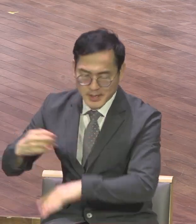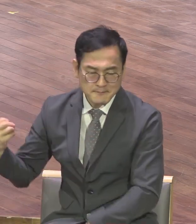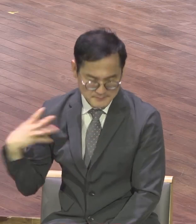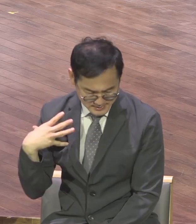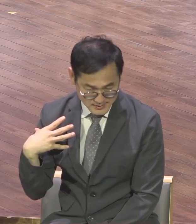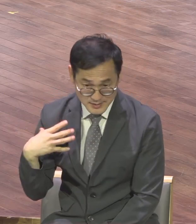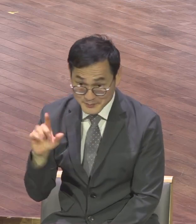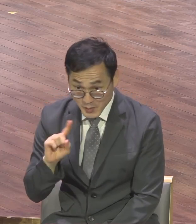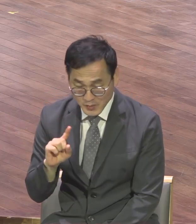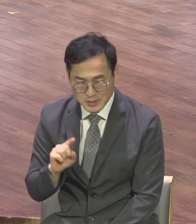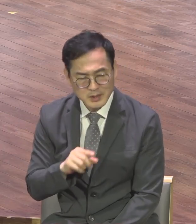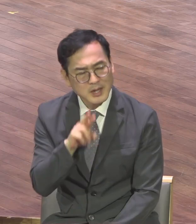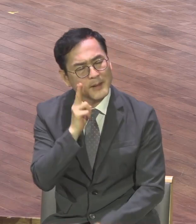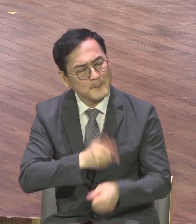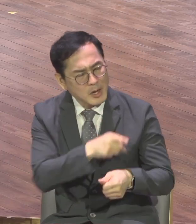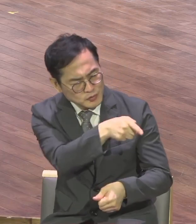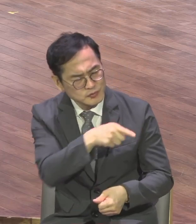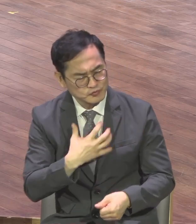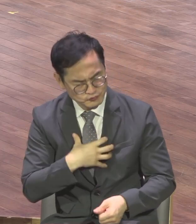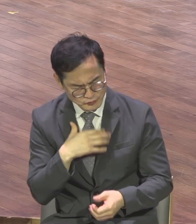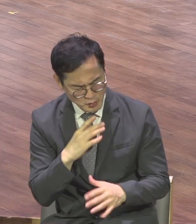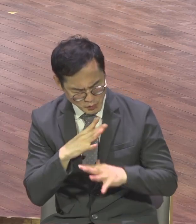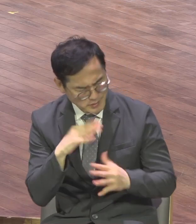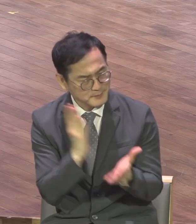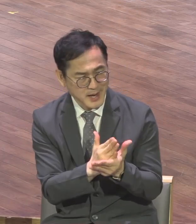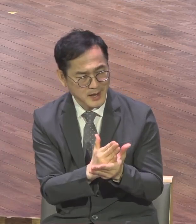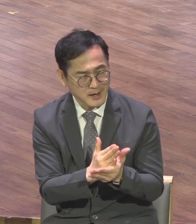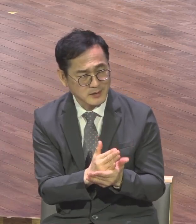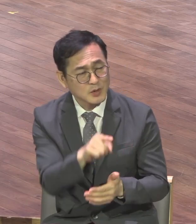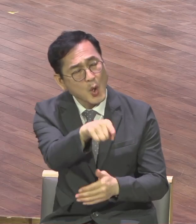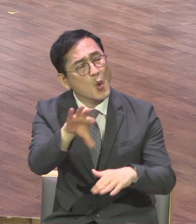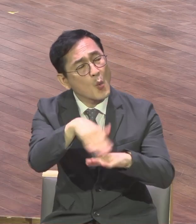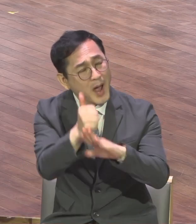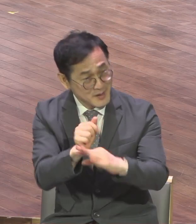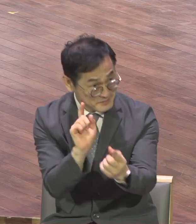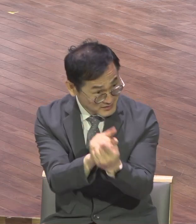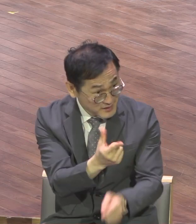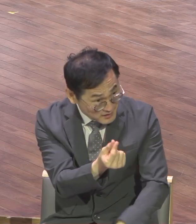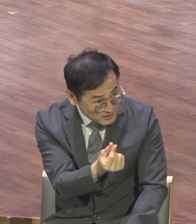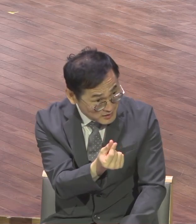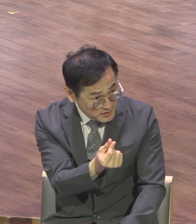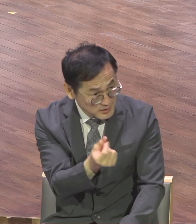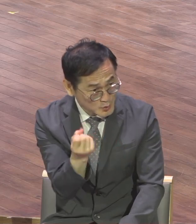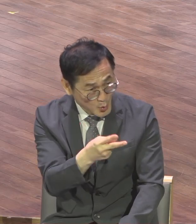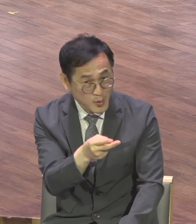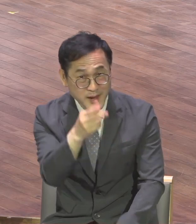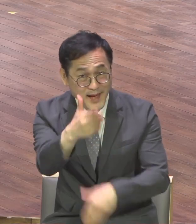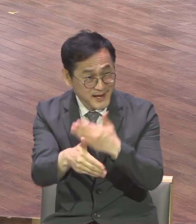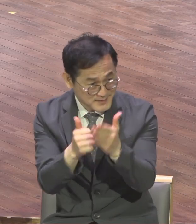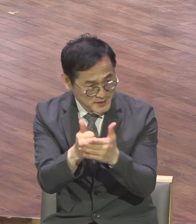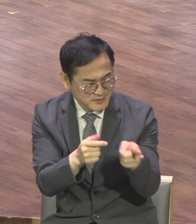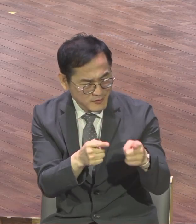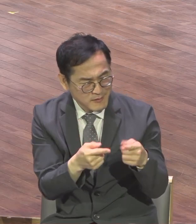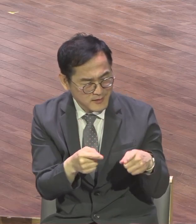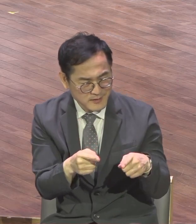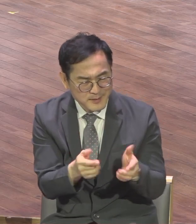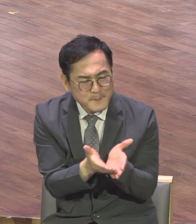바울아 두려워하지 말라 너가 가이사 앞에 서야 하겠고 또 하나님께서 너와 함께 항의하는 자들을 내게